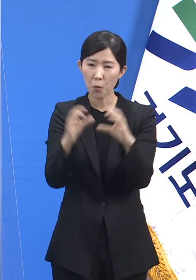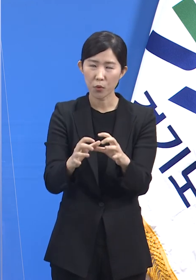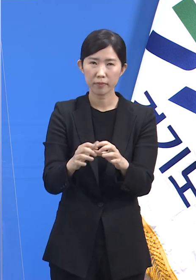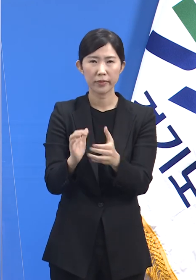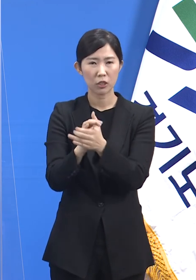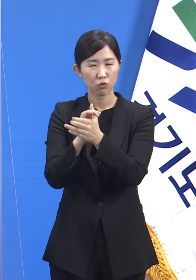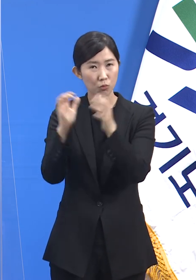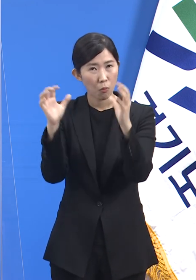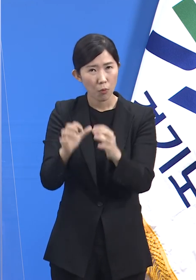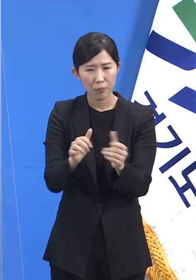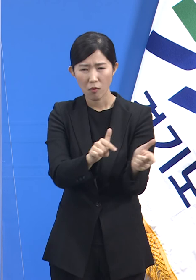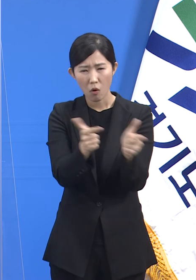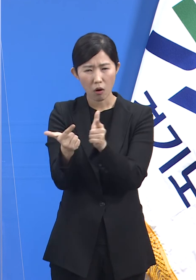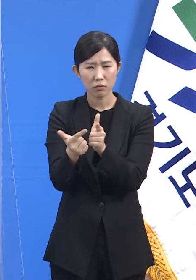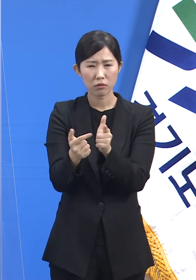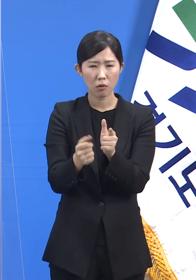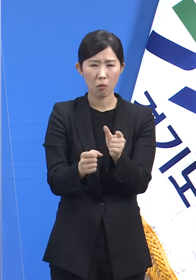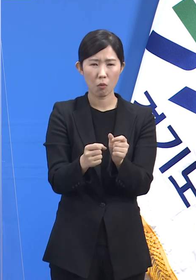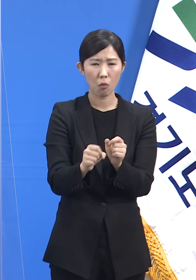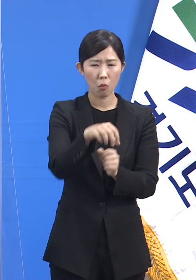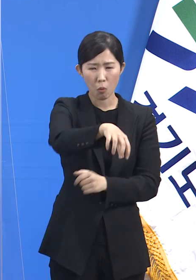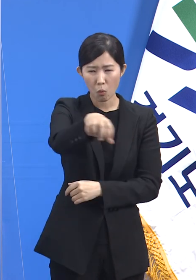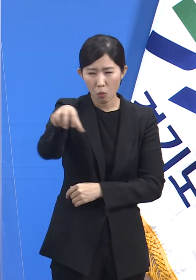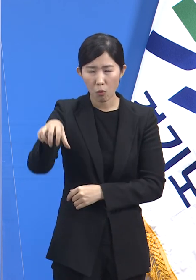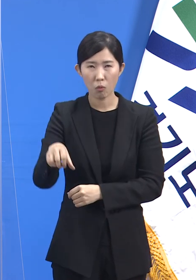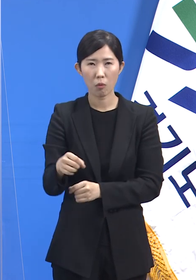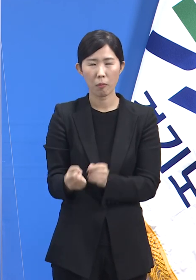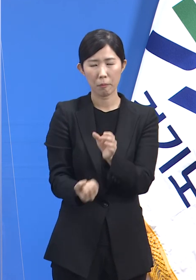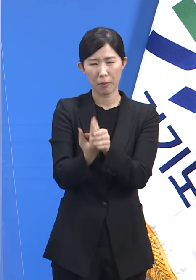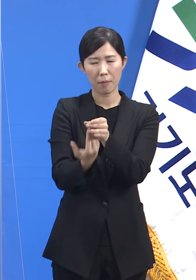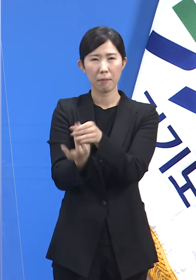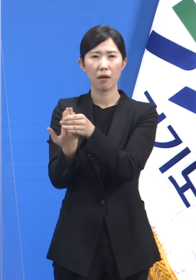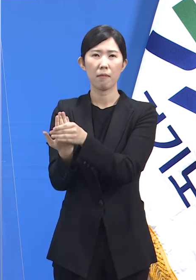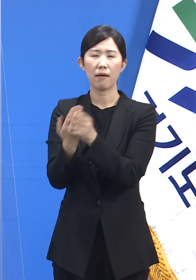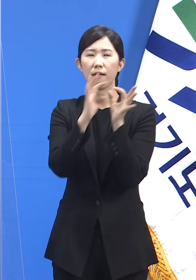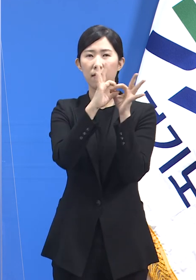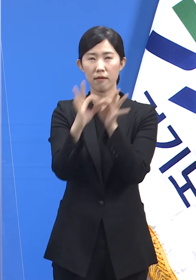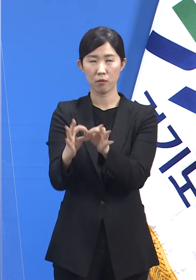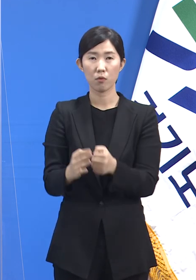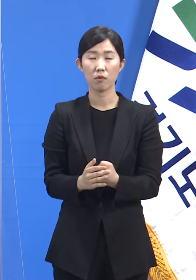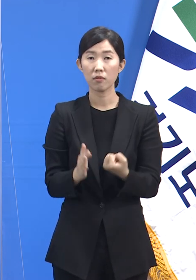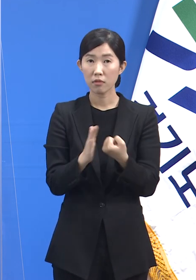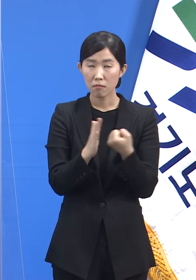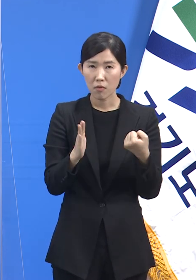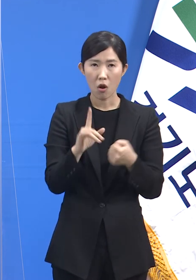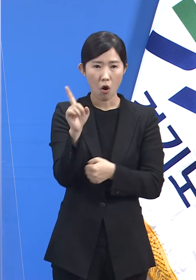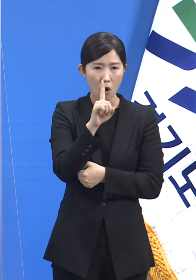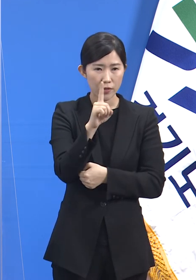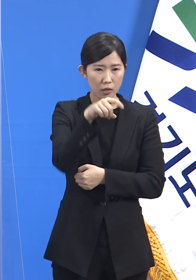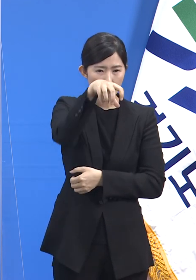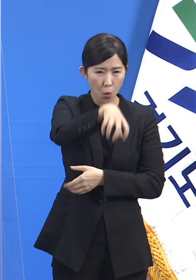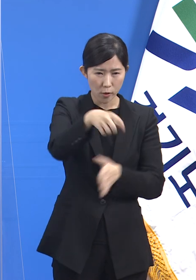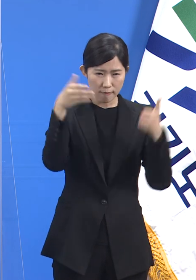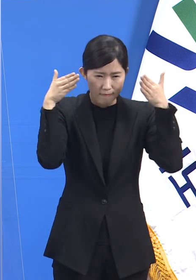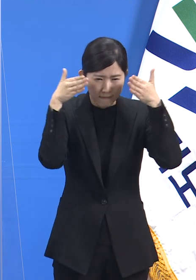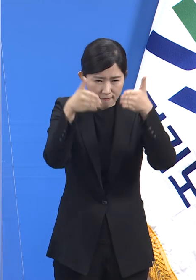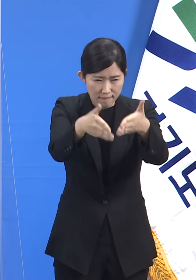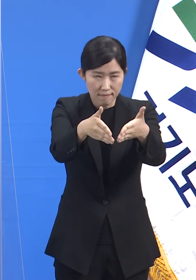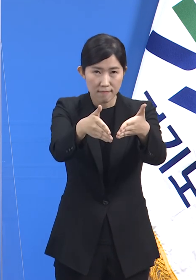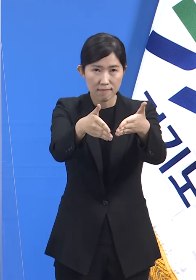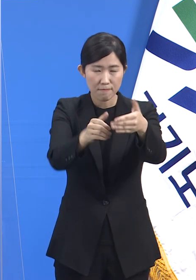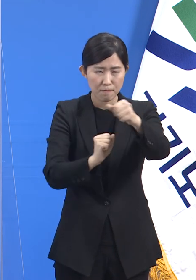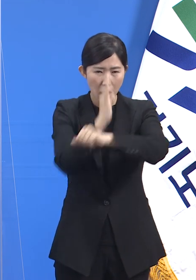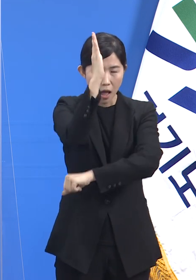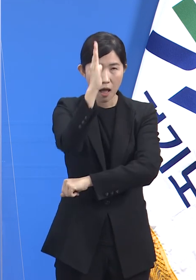유행이 여전히 지속되고 있습니다. 따라서 어느 한 분야에 지나치게 시선이 쏠리는 것도 경계해야